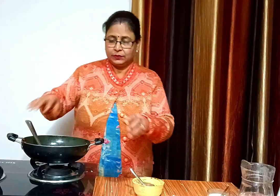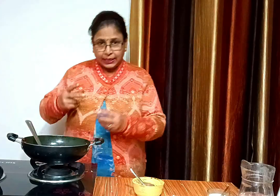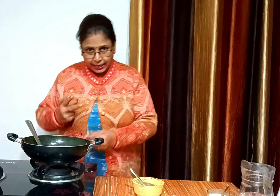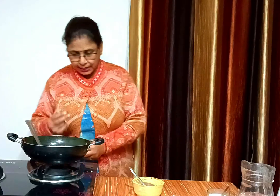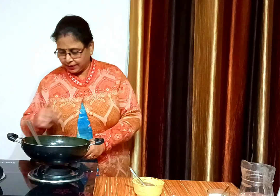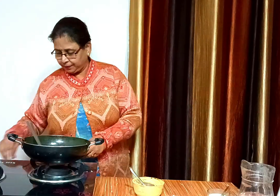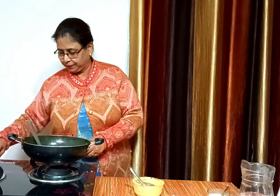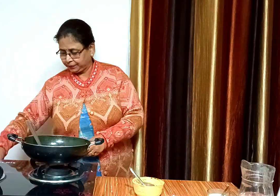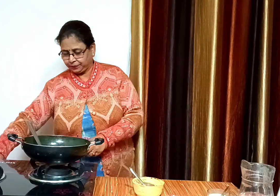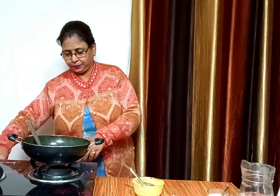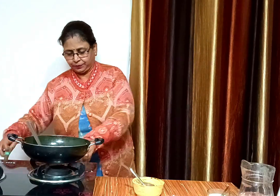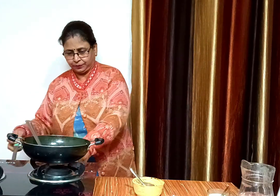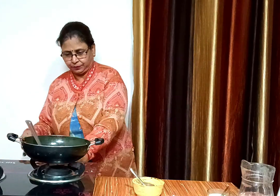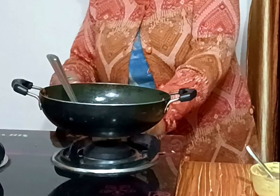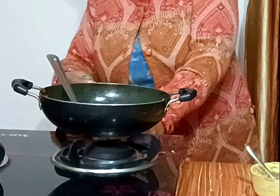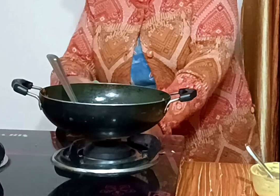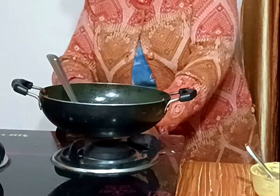जैस ओन करेंगे और अच्छे से मिला लेंगे